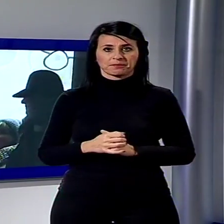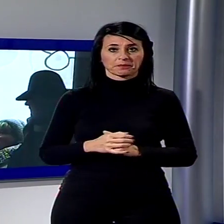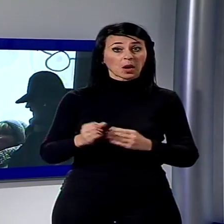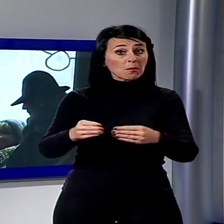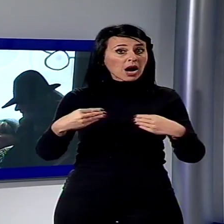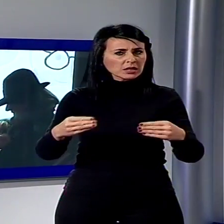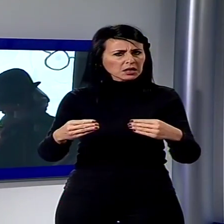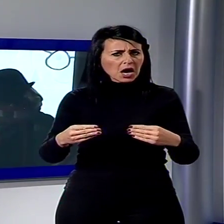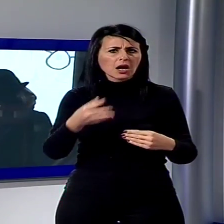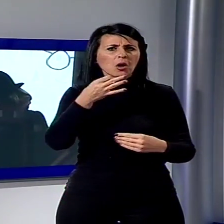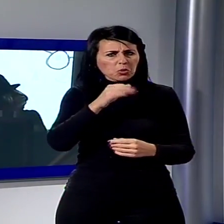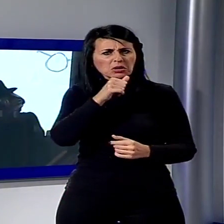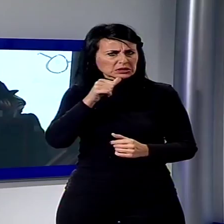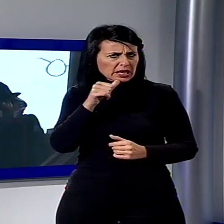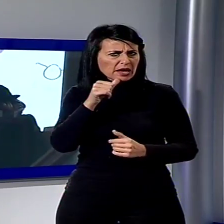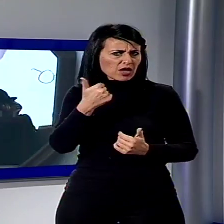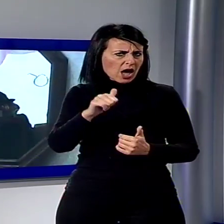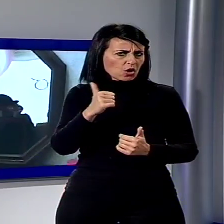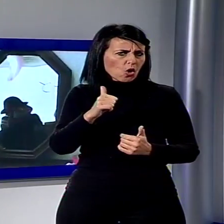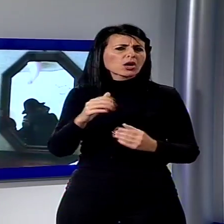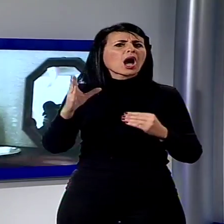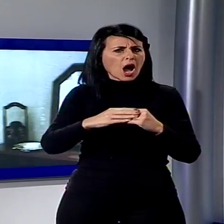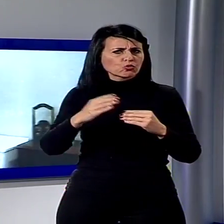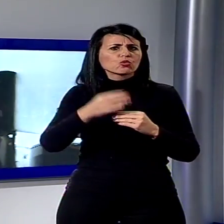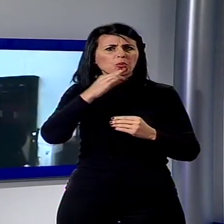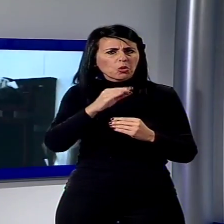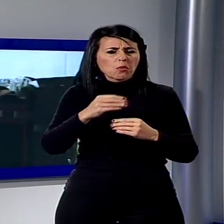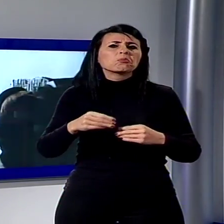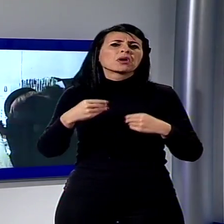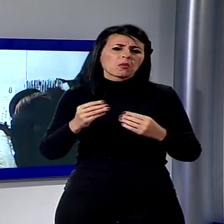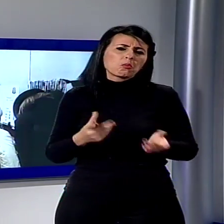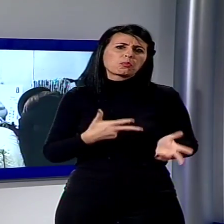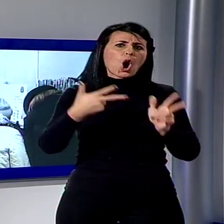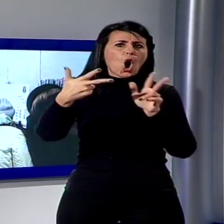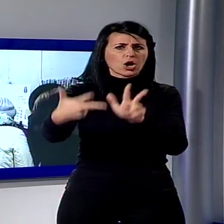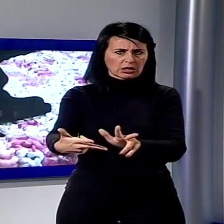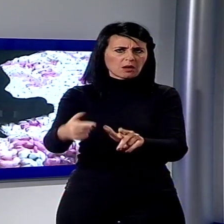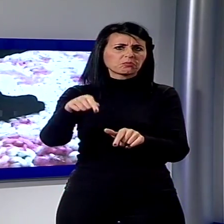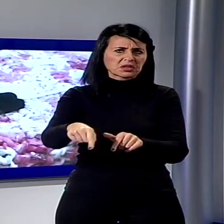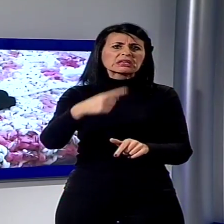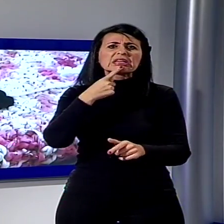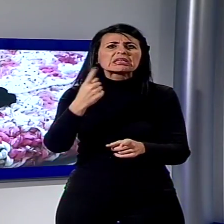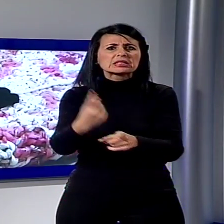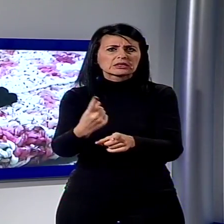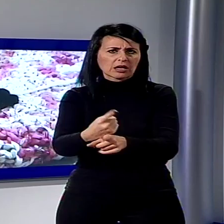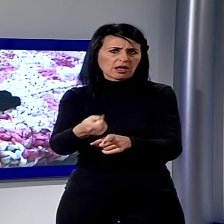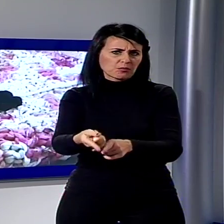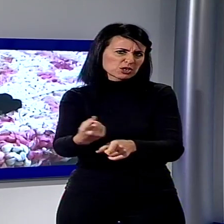ancora possono essere utilizzati o aggiustati, vengono messi a disposizione di chi ne ha bisogno. Da Capo non è solo un